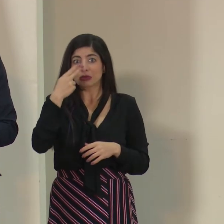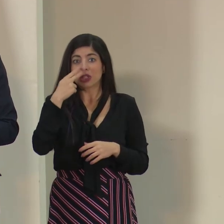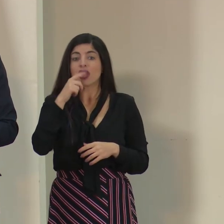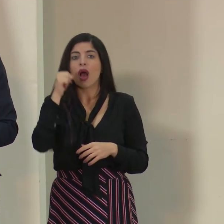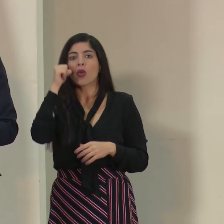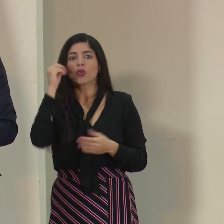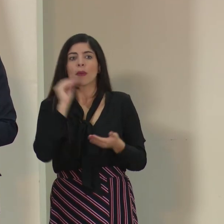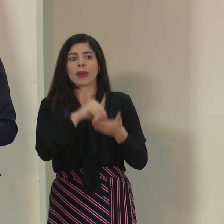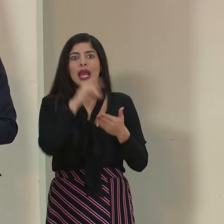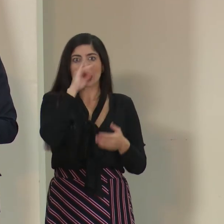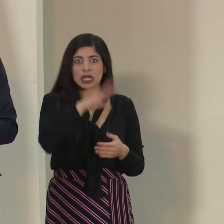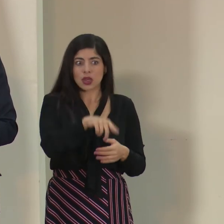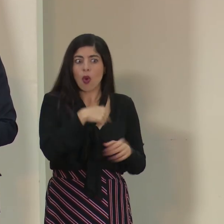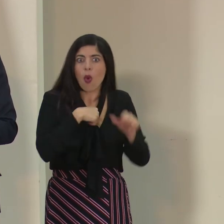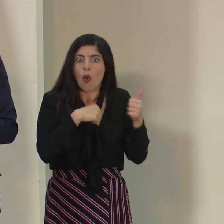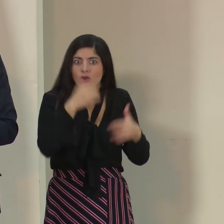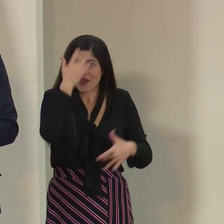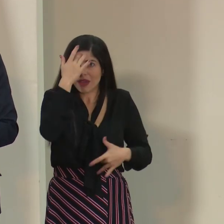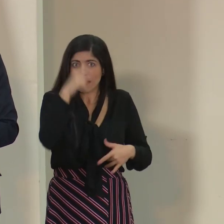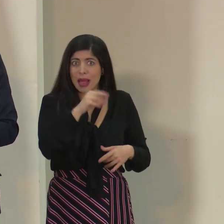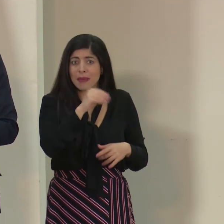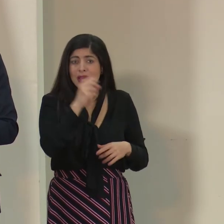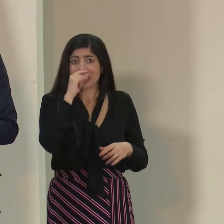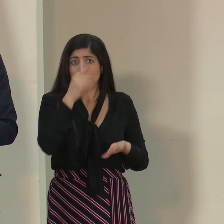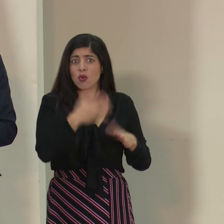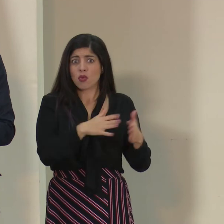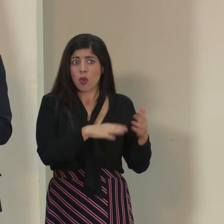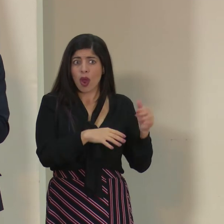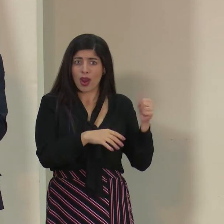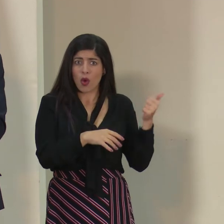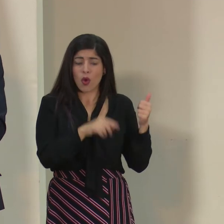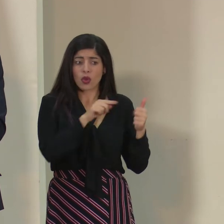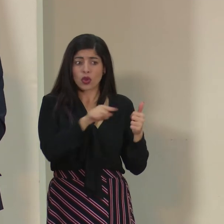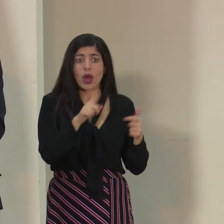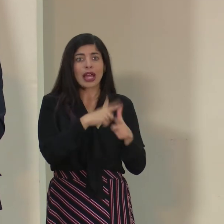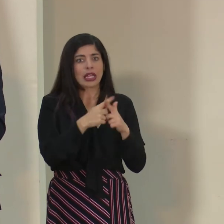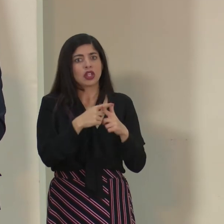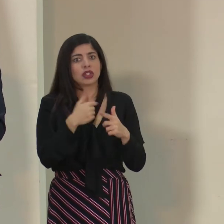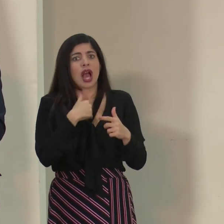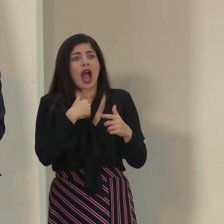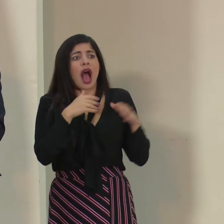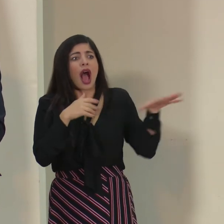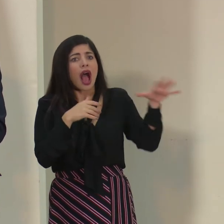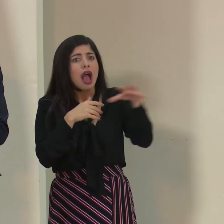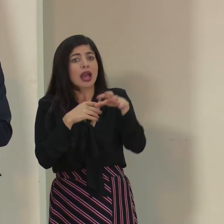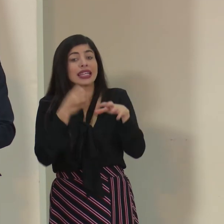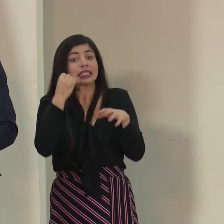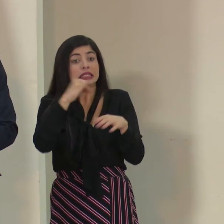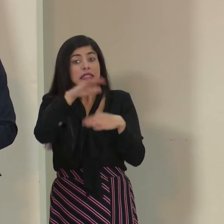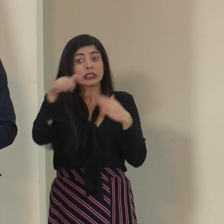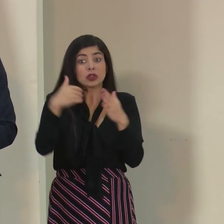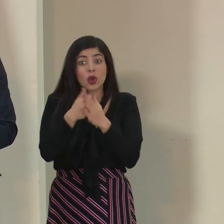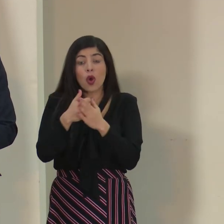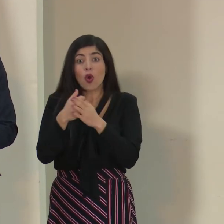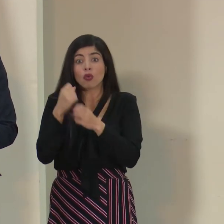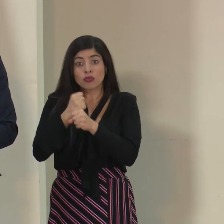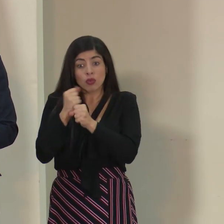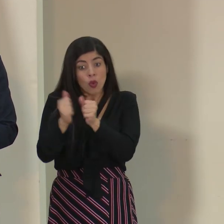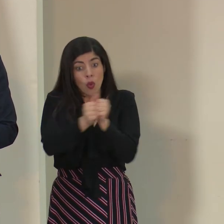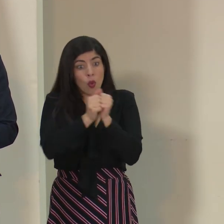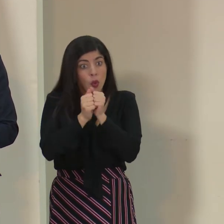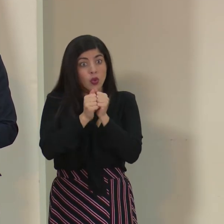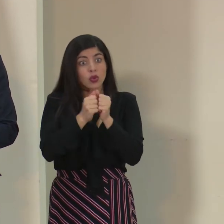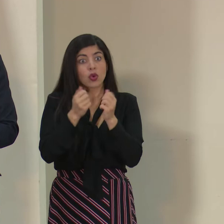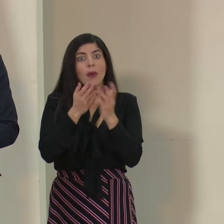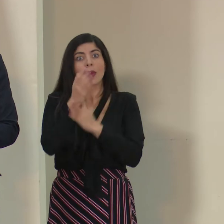adultos. Eso es un trabajo de sociedad, de todos juntos y les aseguro que si hacemos este trabajo con el apoyo también de los medios de comunicación, podemos